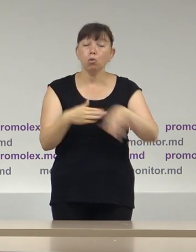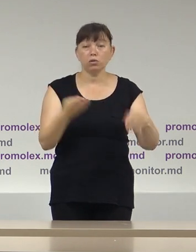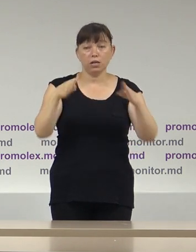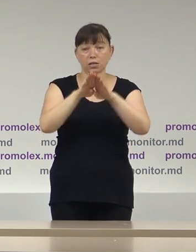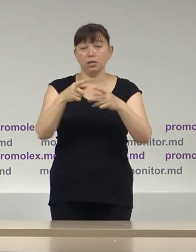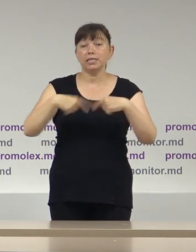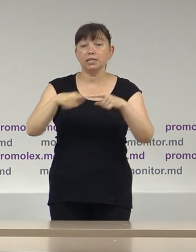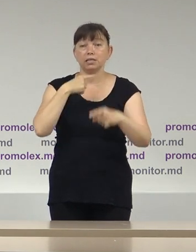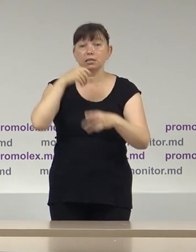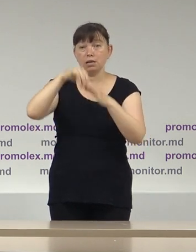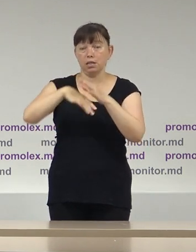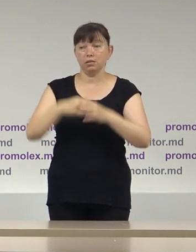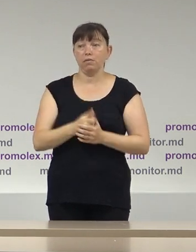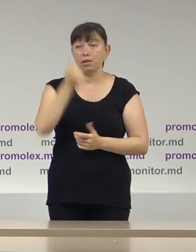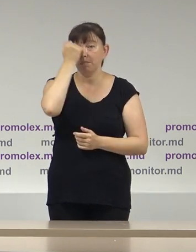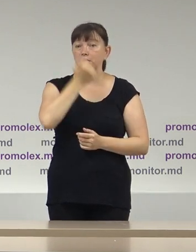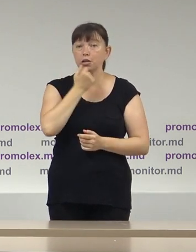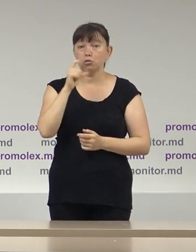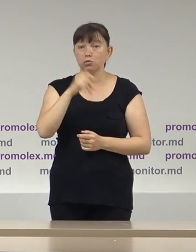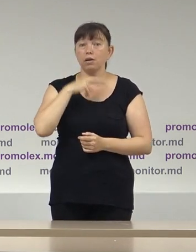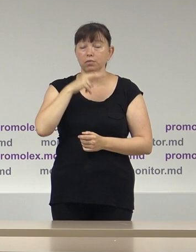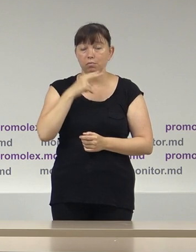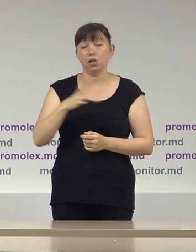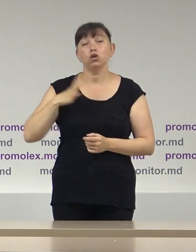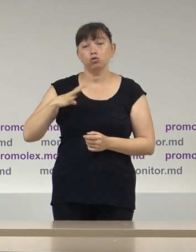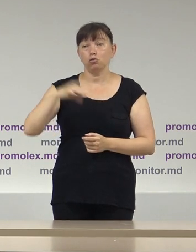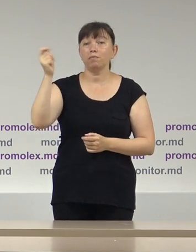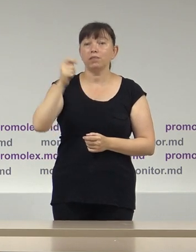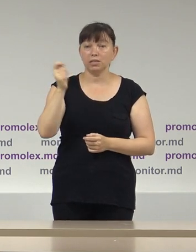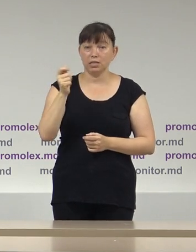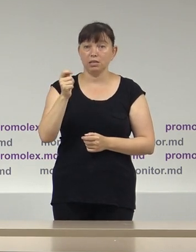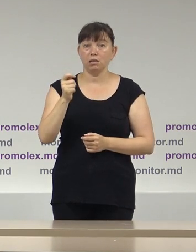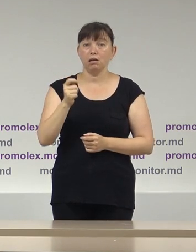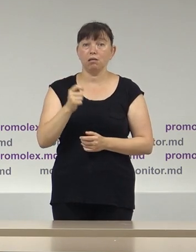votare. Deci vă mulțumesc pentru atenție, vă așteptăm duminică